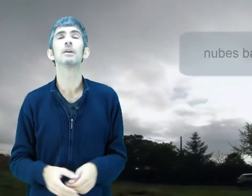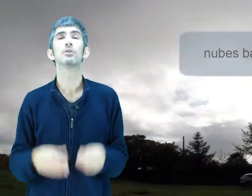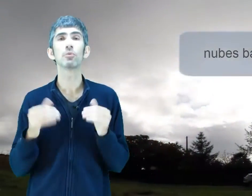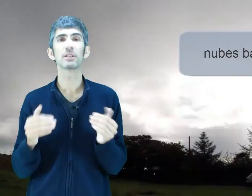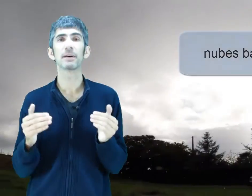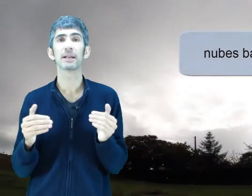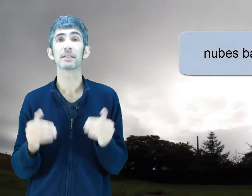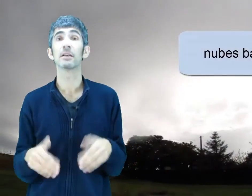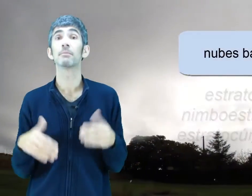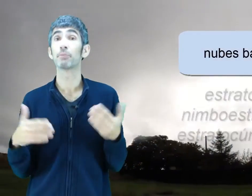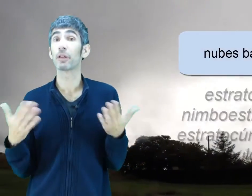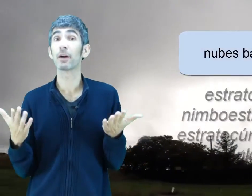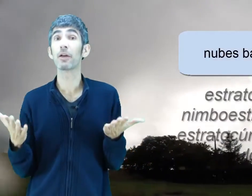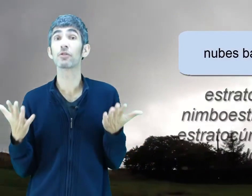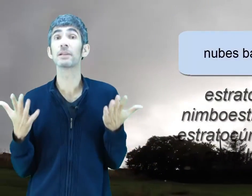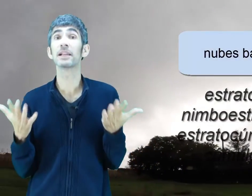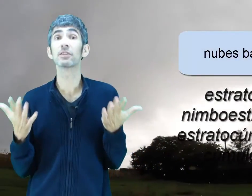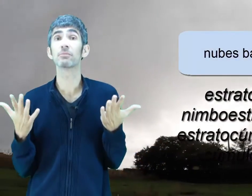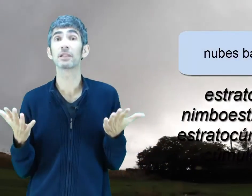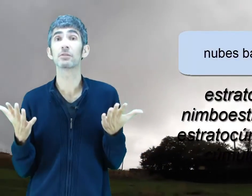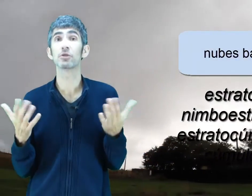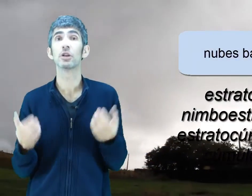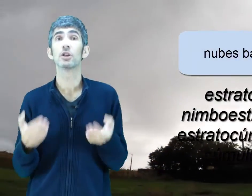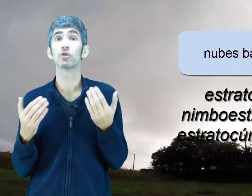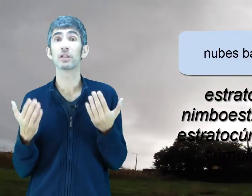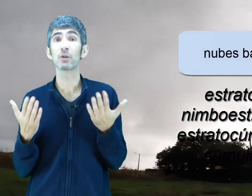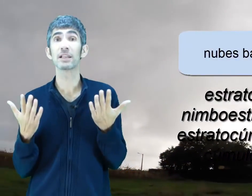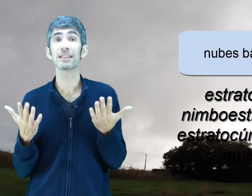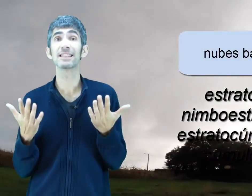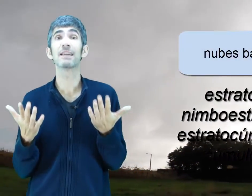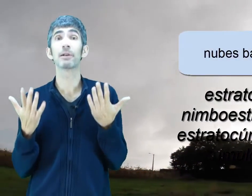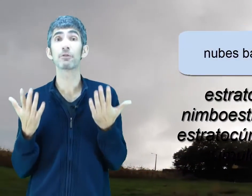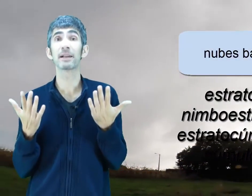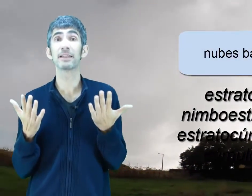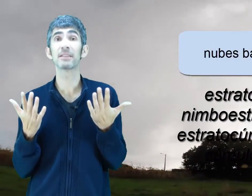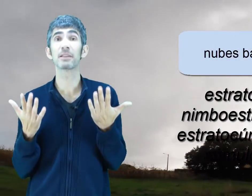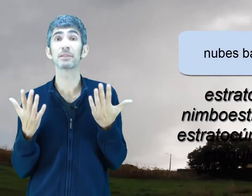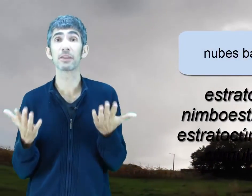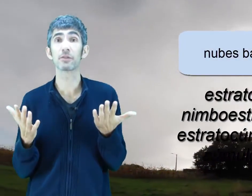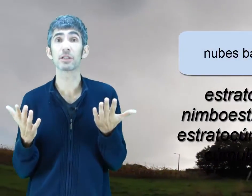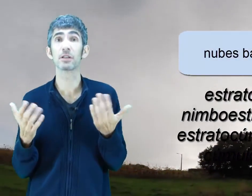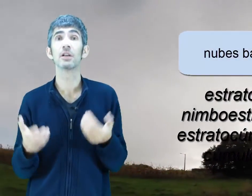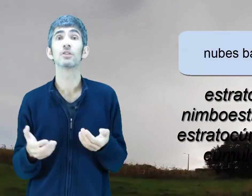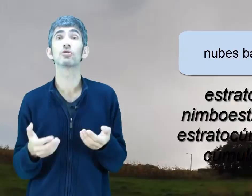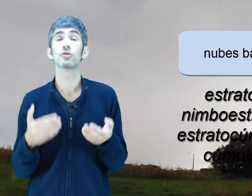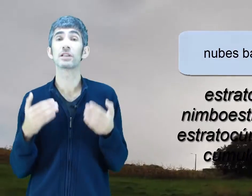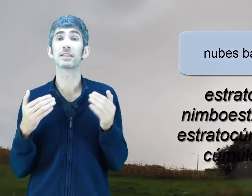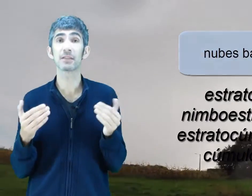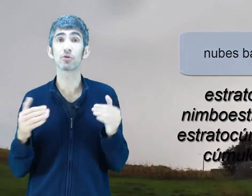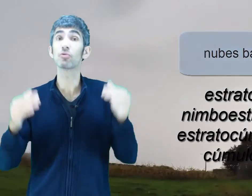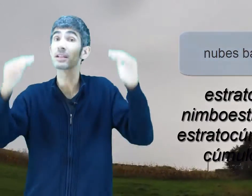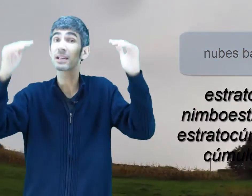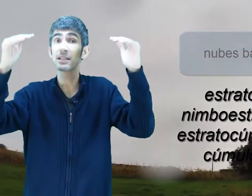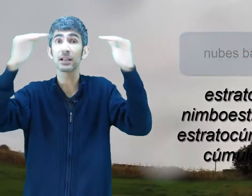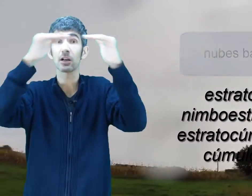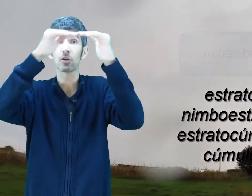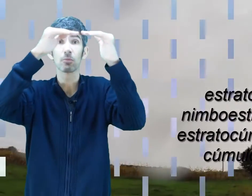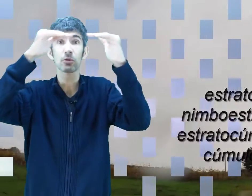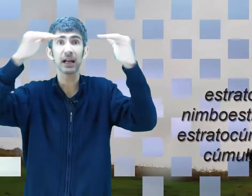Nubes bajas. Por debajo de 2.500 metros. Son los causantes de la mayor parte de las precipitaciones. Son los estratos, nubes grises, como una